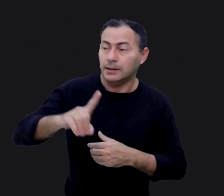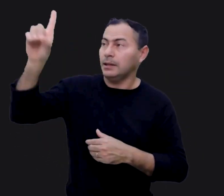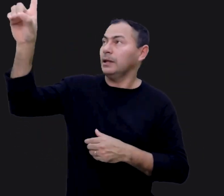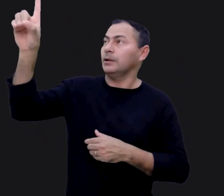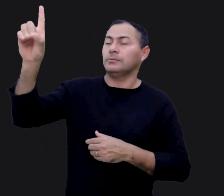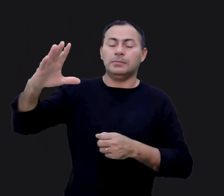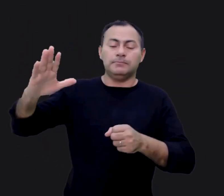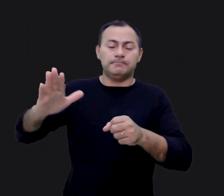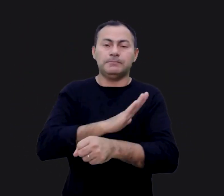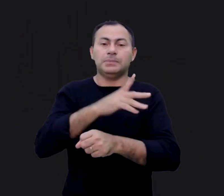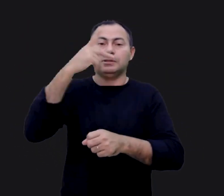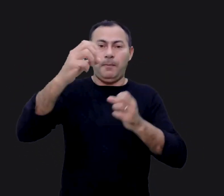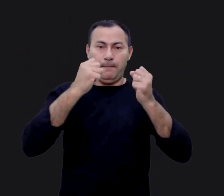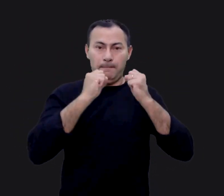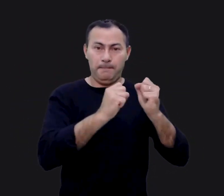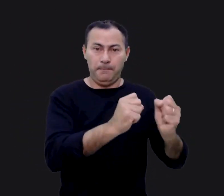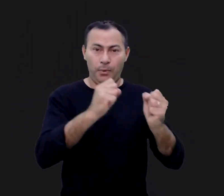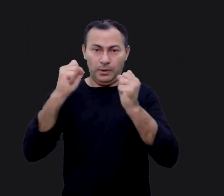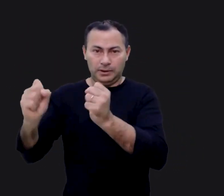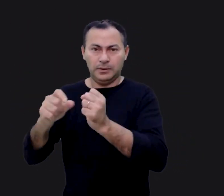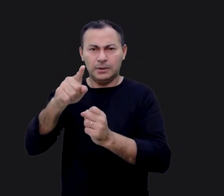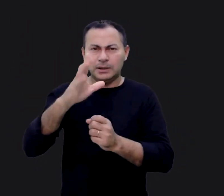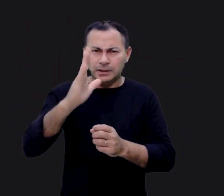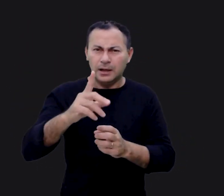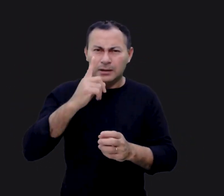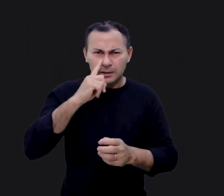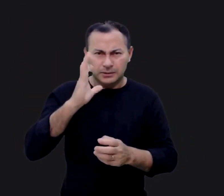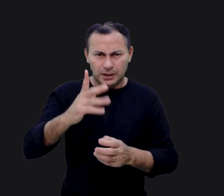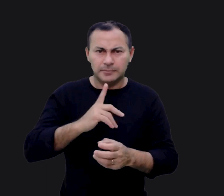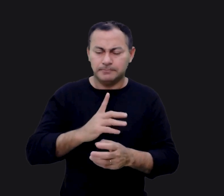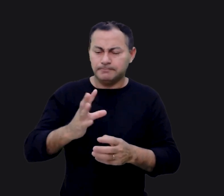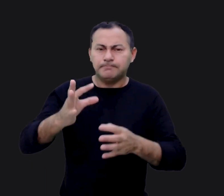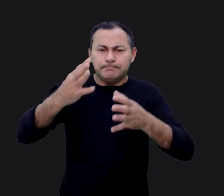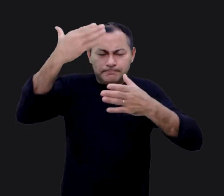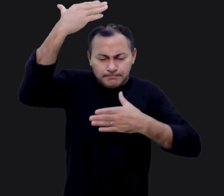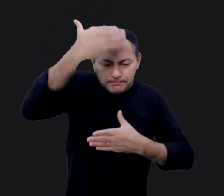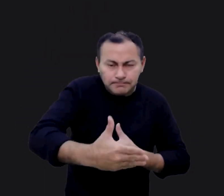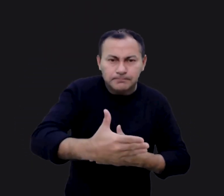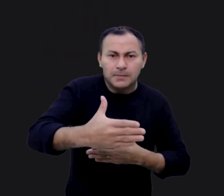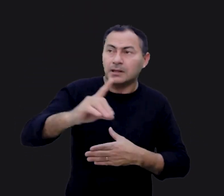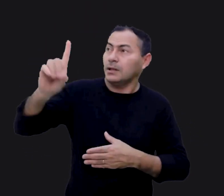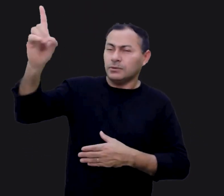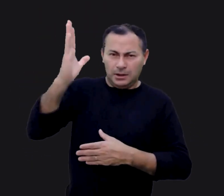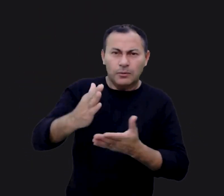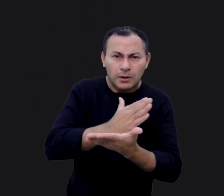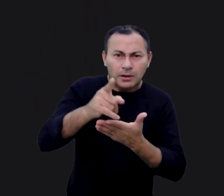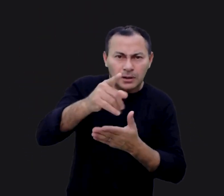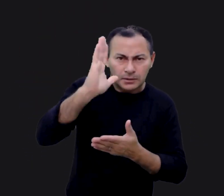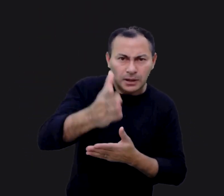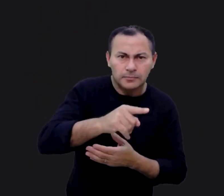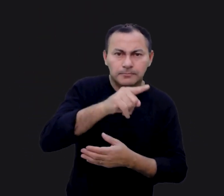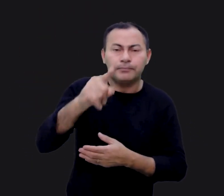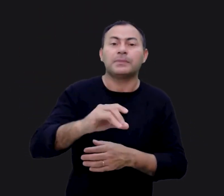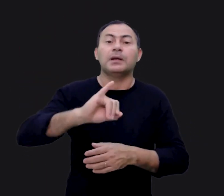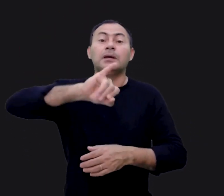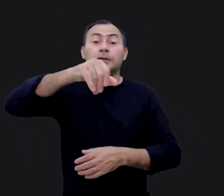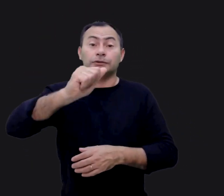presença de Deus e ser cheio de seu poder. Você alguma vez já esteve na divina presença de Deus? Jacó disse,